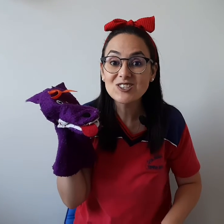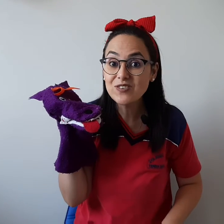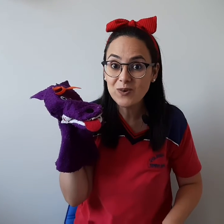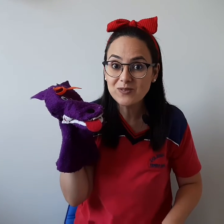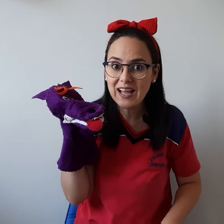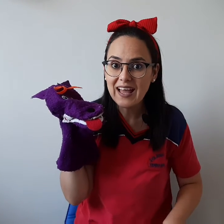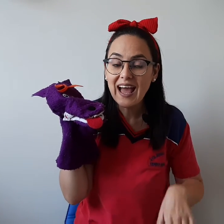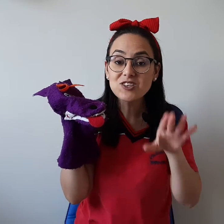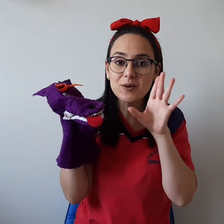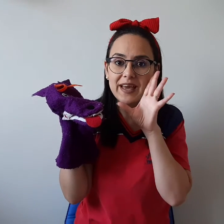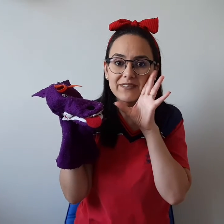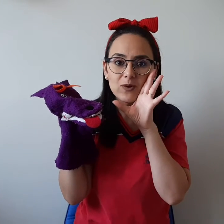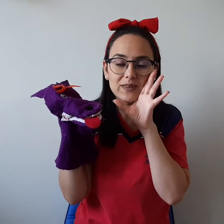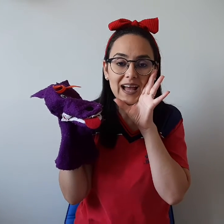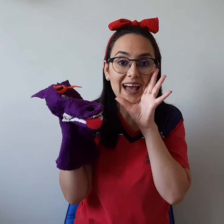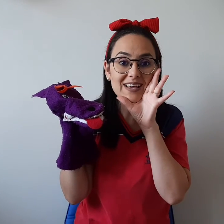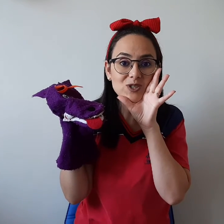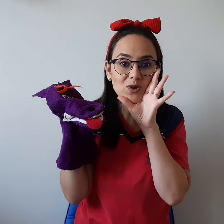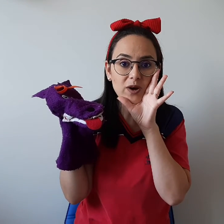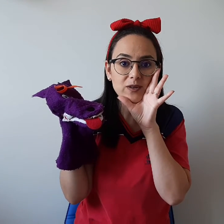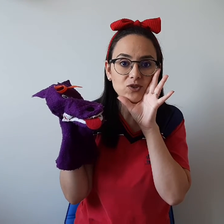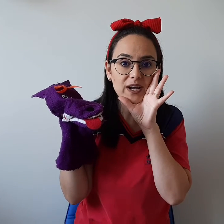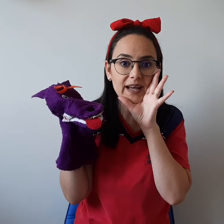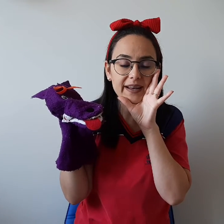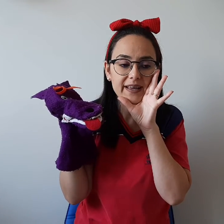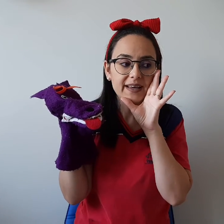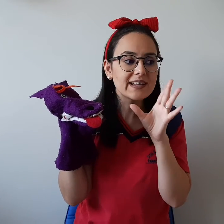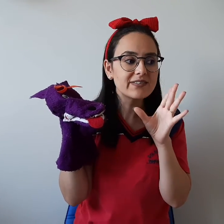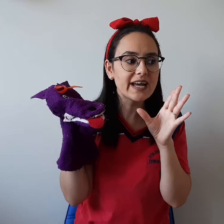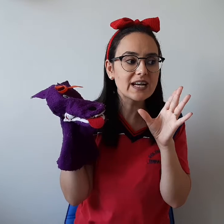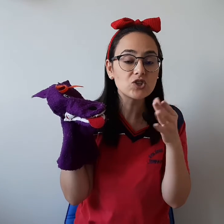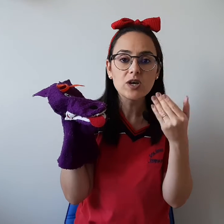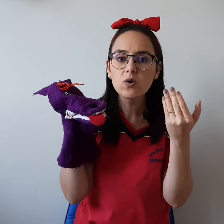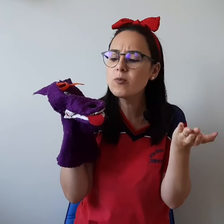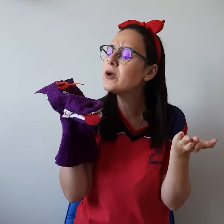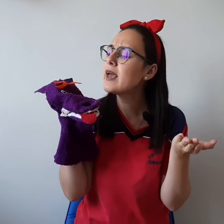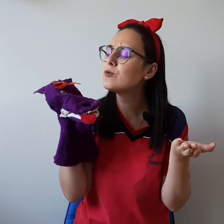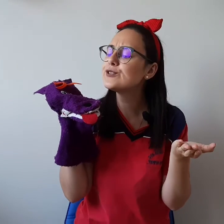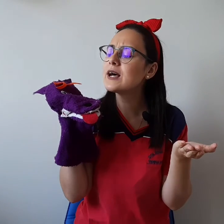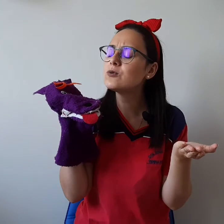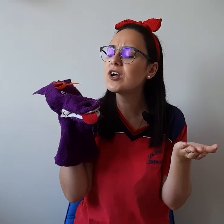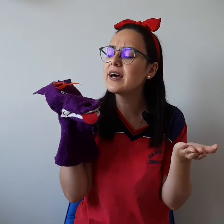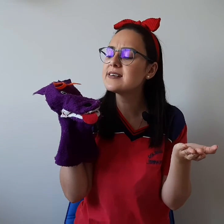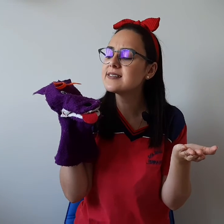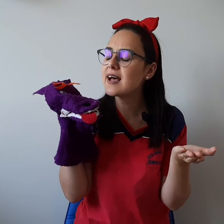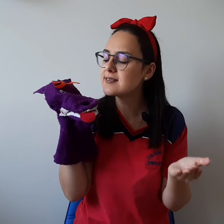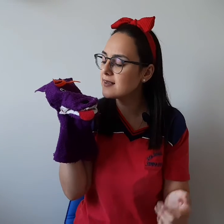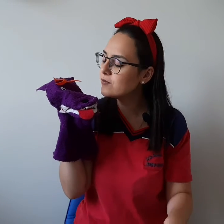A gente vai contar... A Tia Maiara vai contar a história do jacaré. Na verdade, como é que os jacarés nascem?